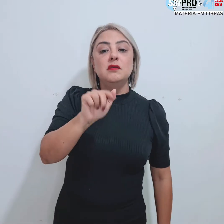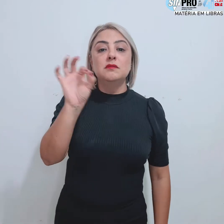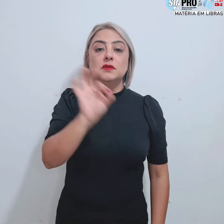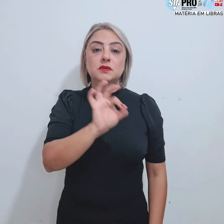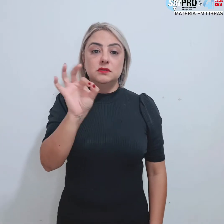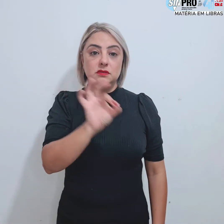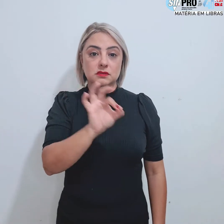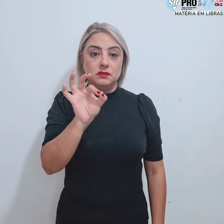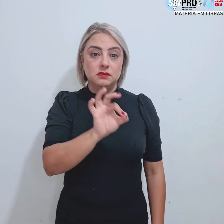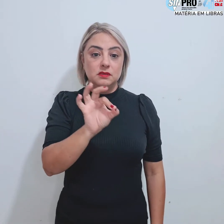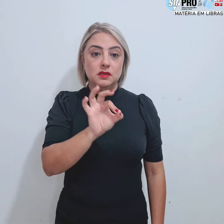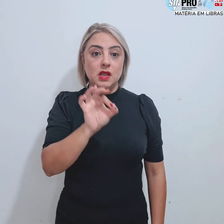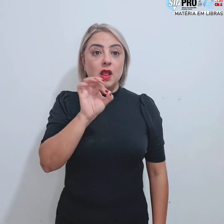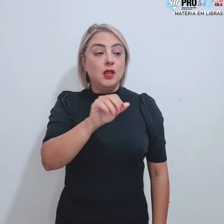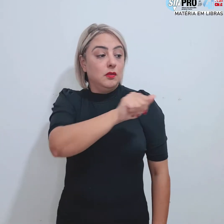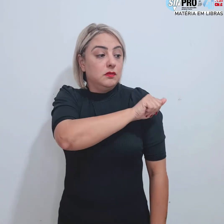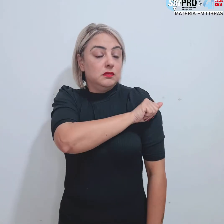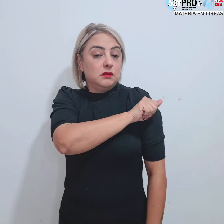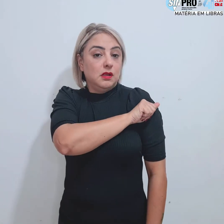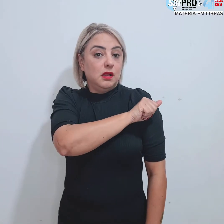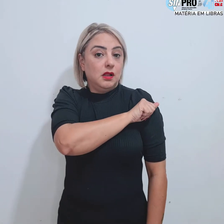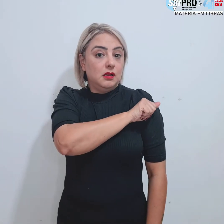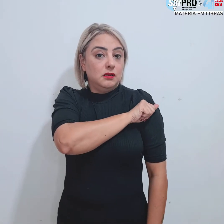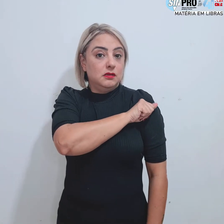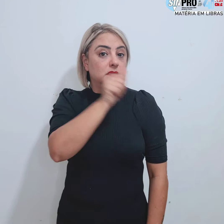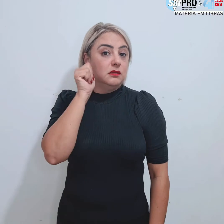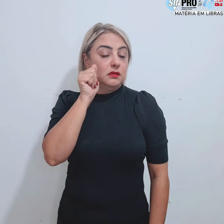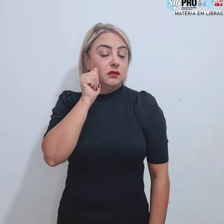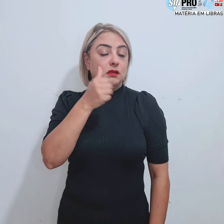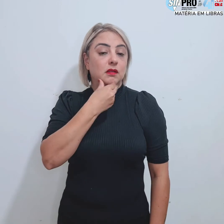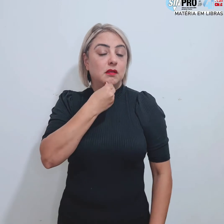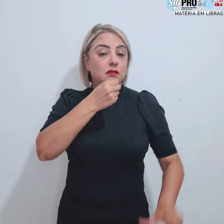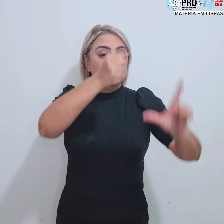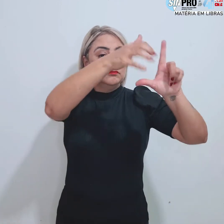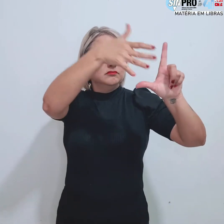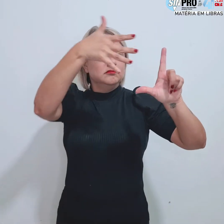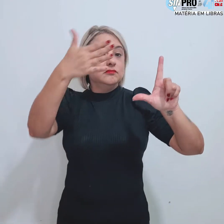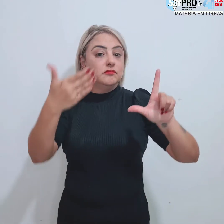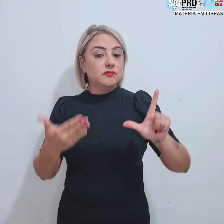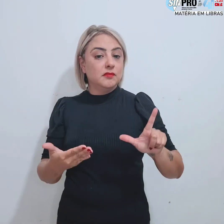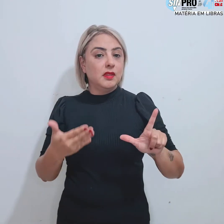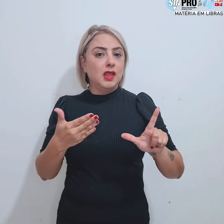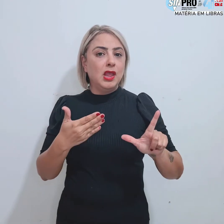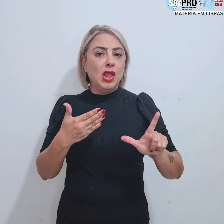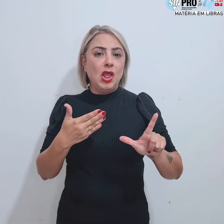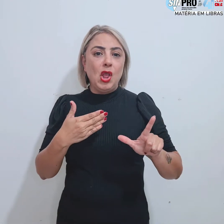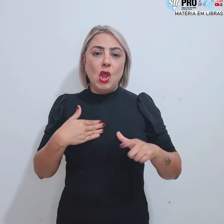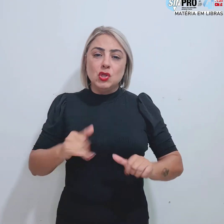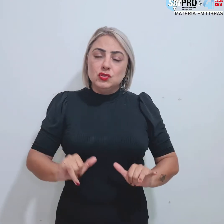% dos estudantes das estudantes LGBT foram agredidas